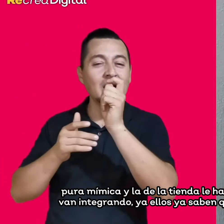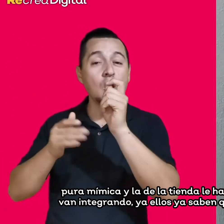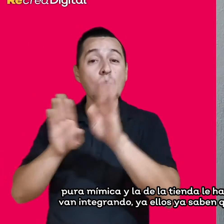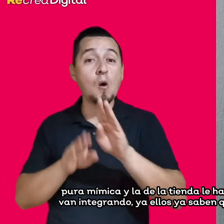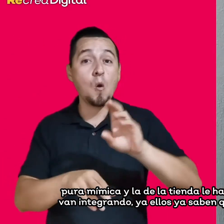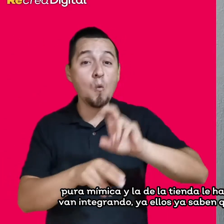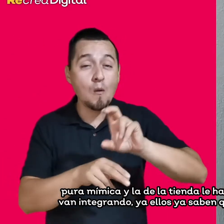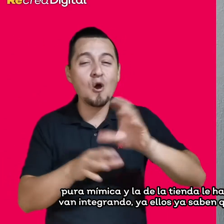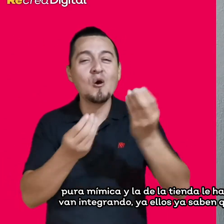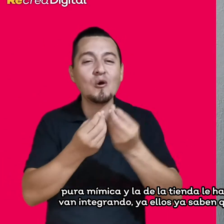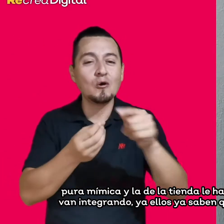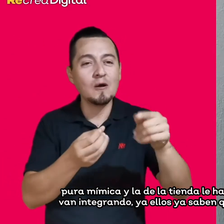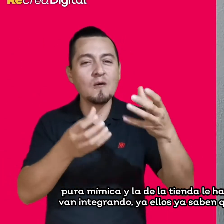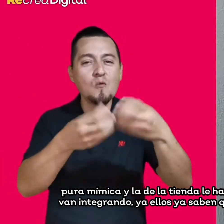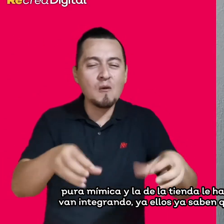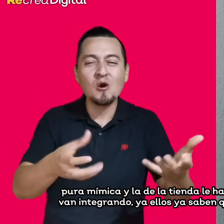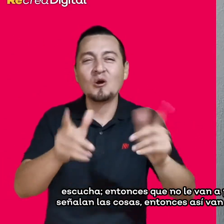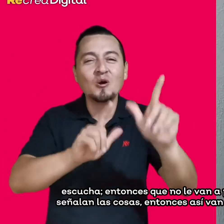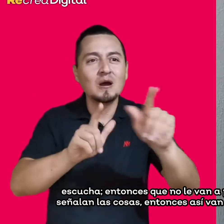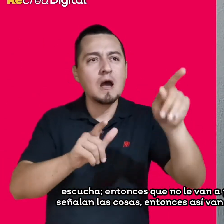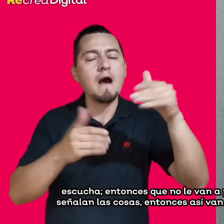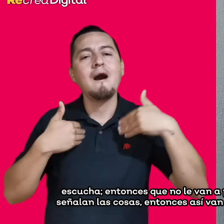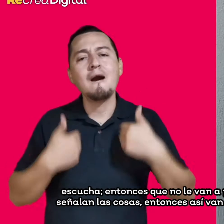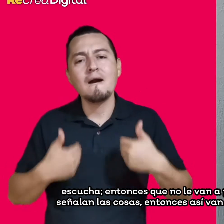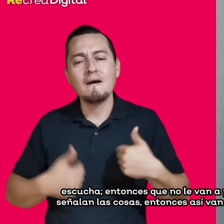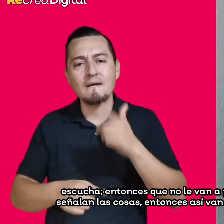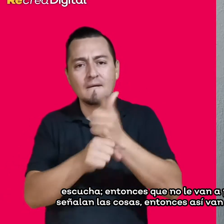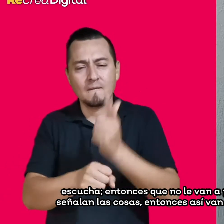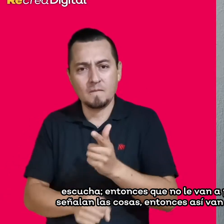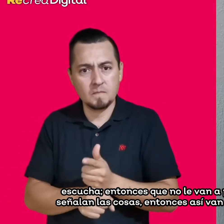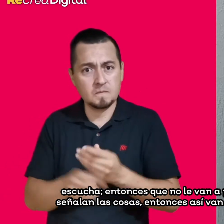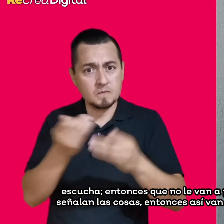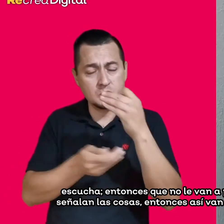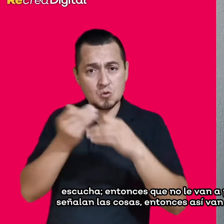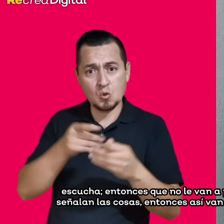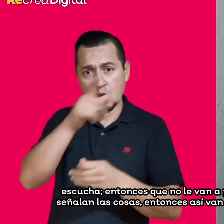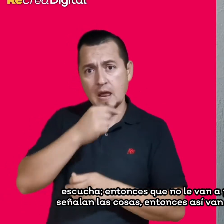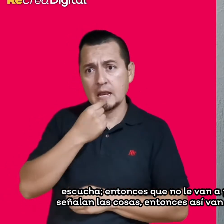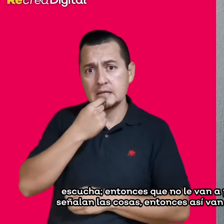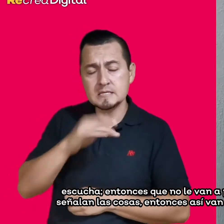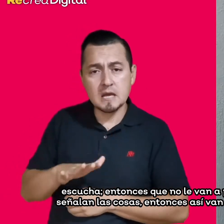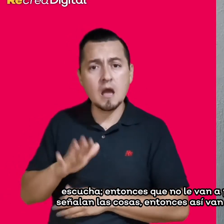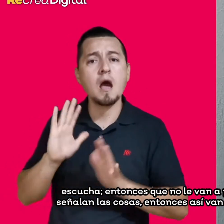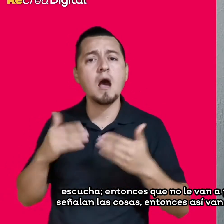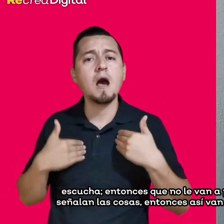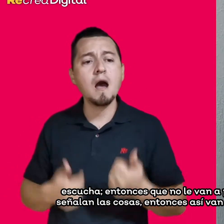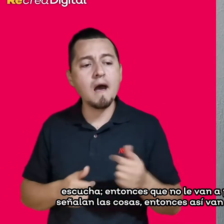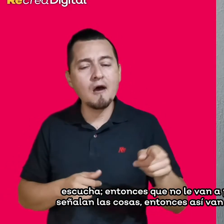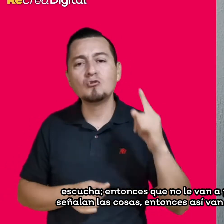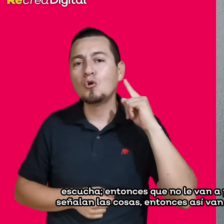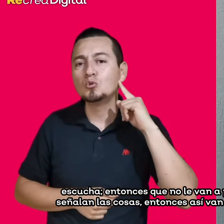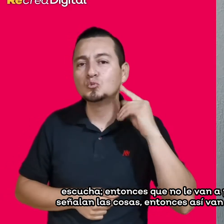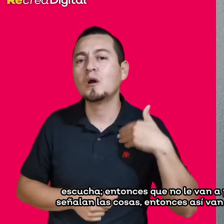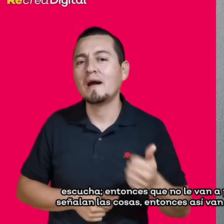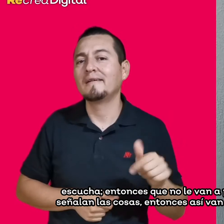que tienen una niña cerca que no escucha, entonces que no le van a poder hablar o gritar, pero ya le señalan las cosas y